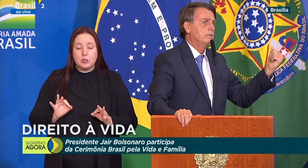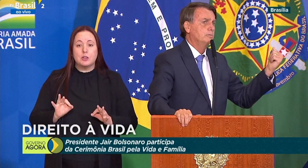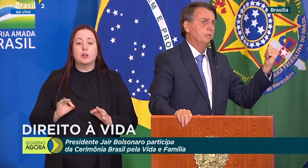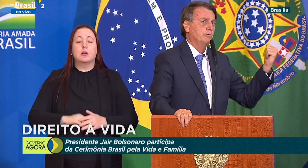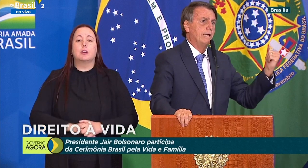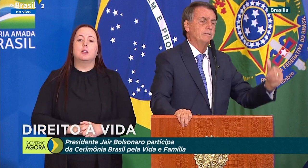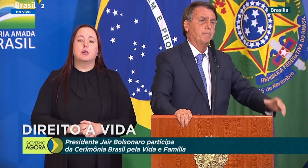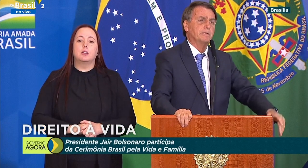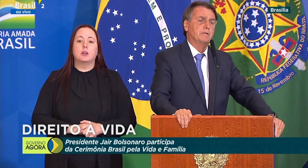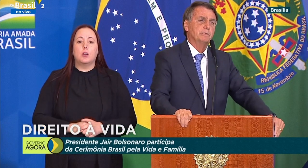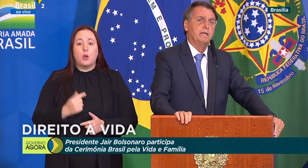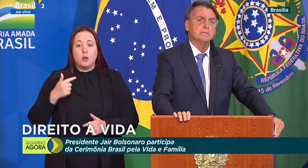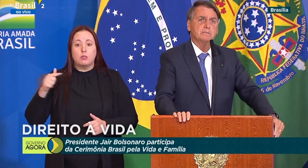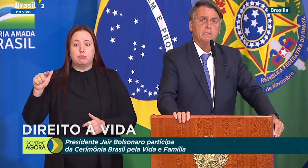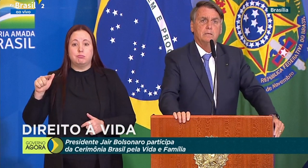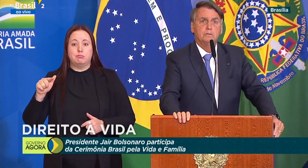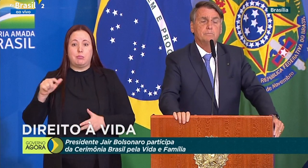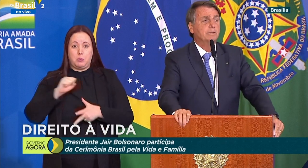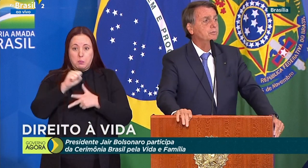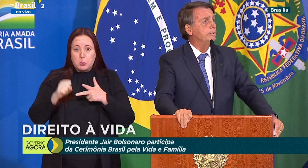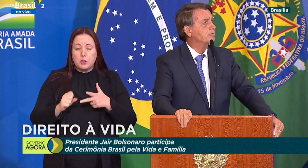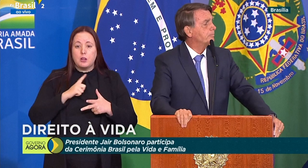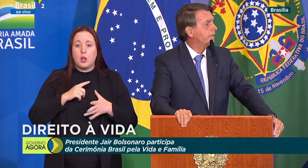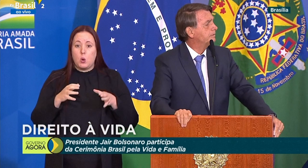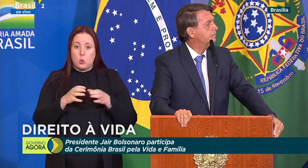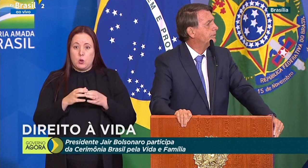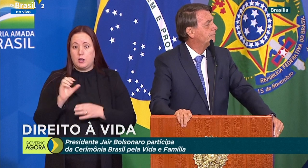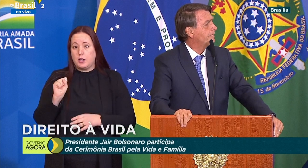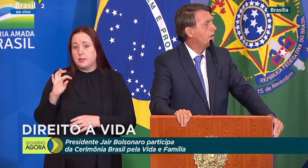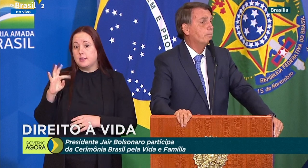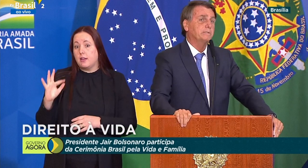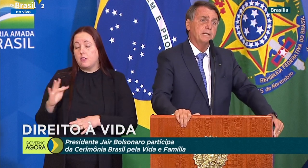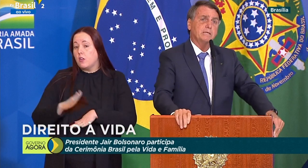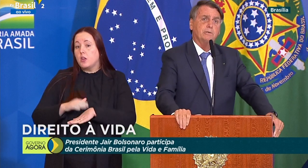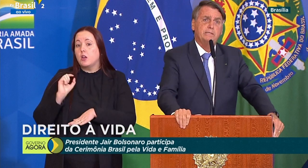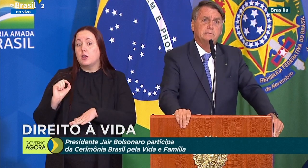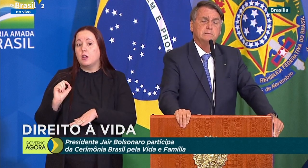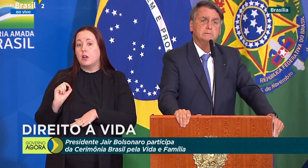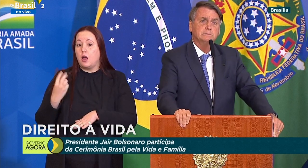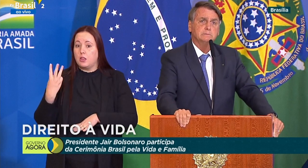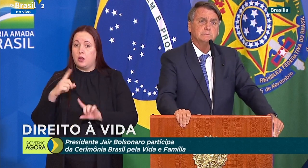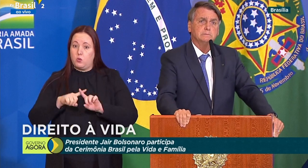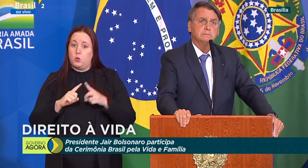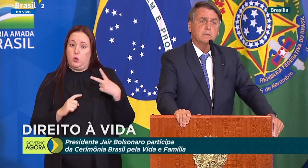Aqui, do outro lado da Praça de Poderes, uma turma do Supremo Tribunal Federal, por 3 a 2,